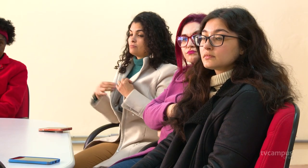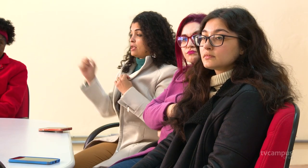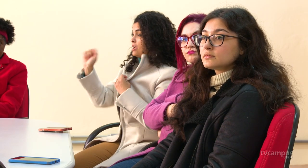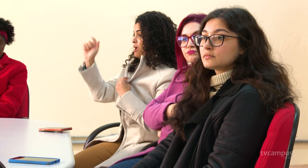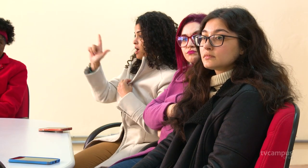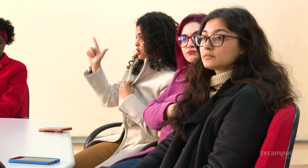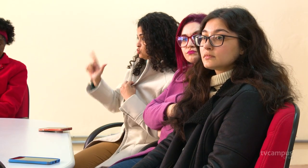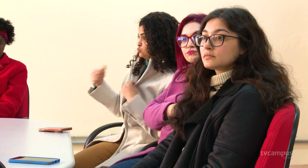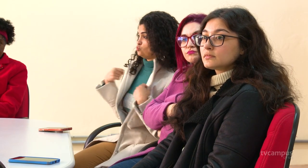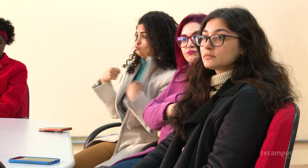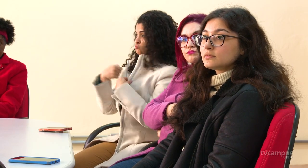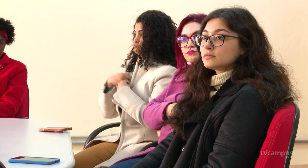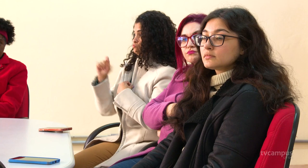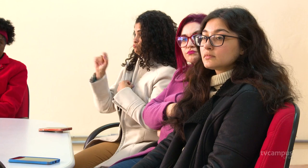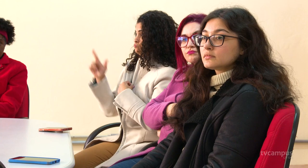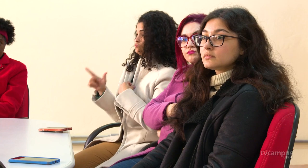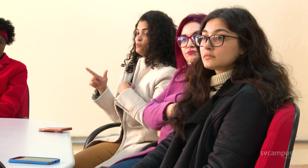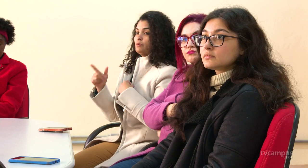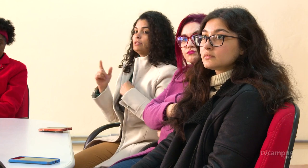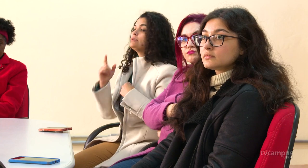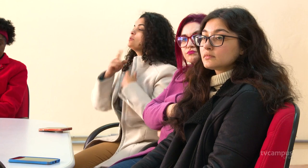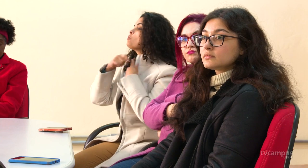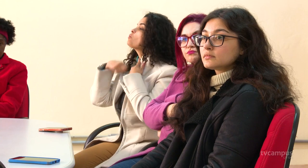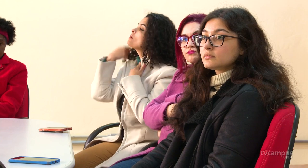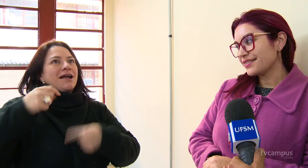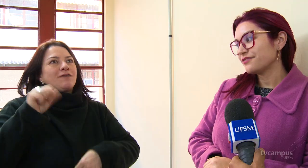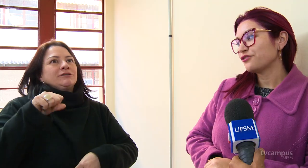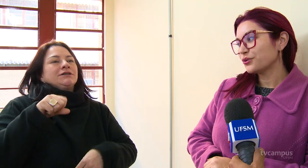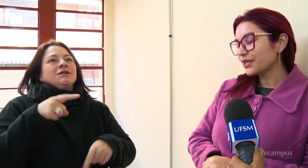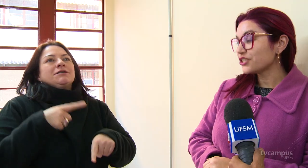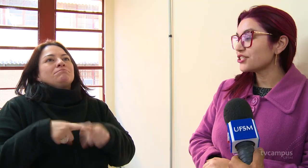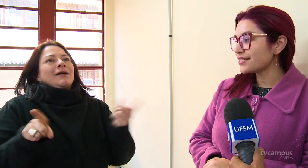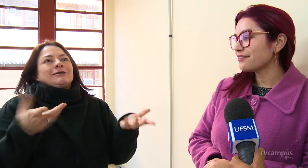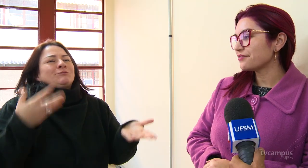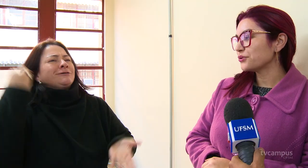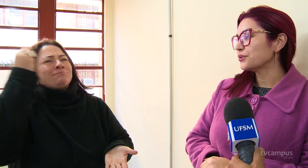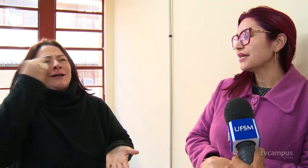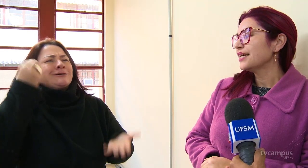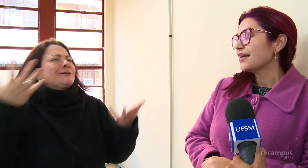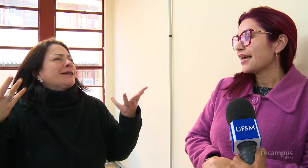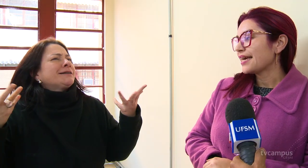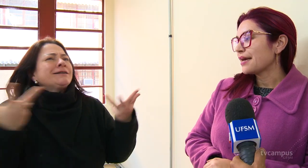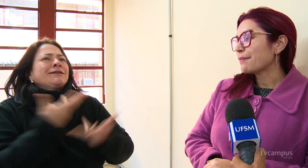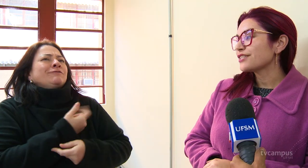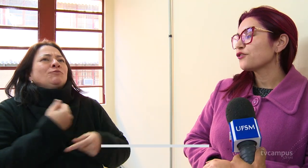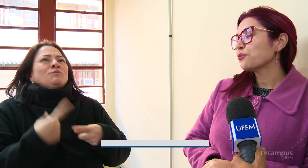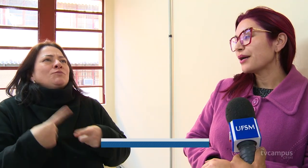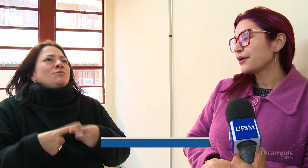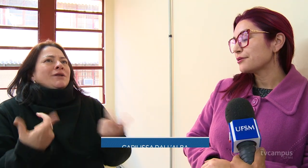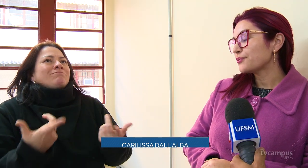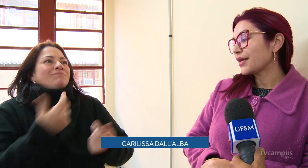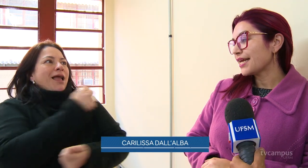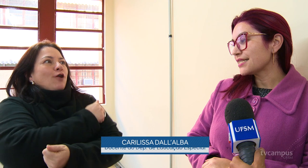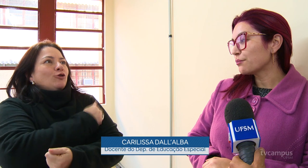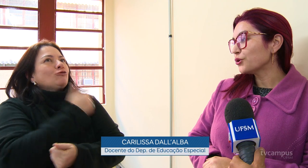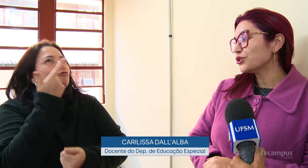sentadas na mesa. A intérprete fala em Libras. Professora Carilissa e intérprete. Foi uma experiência muito